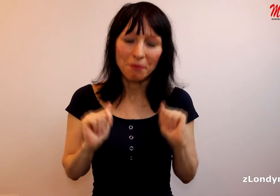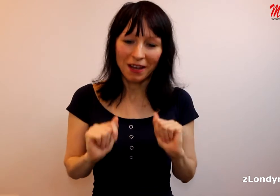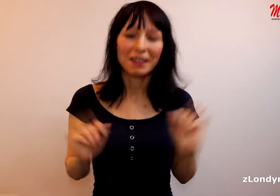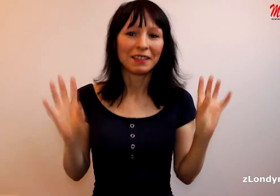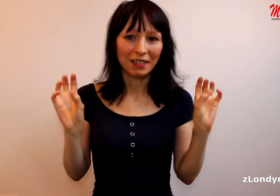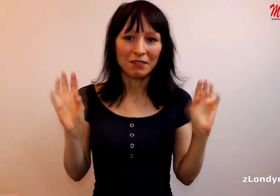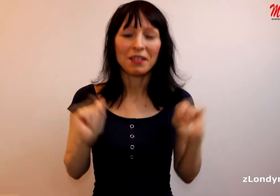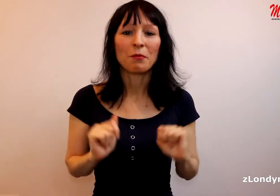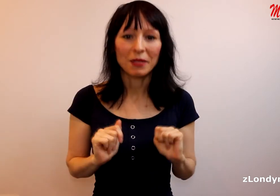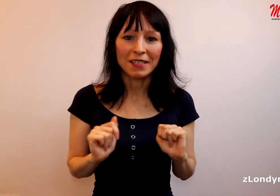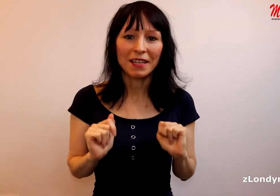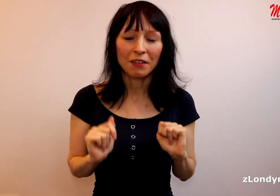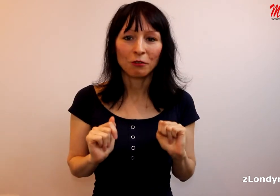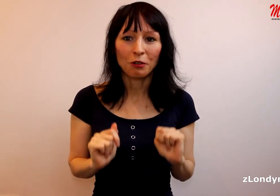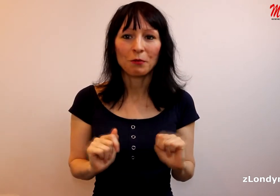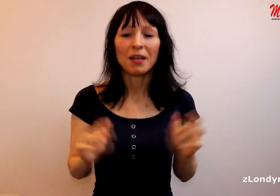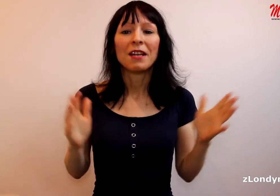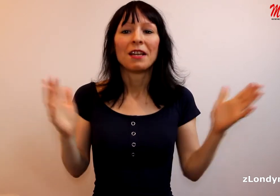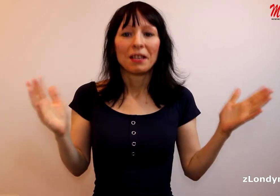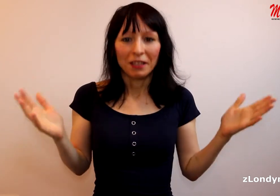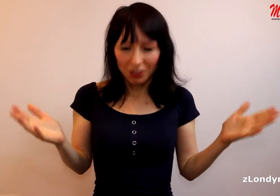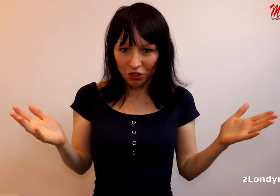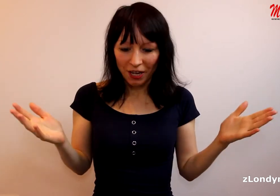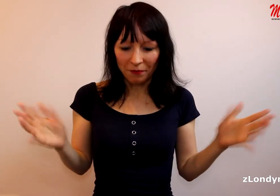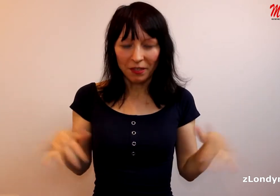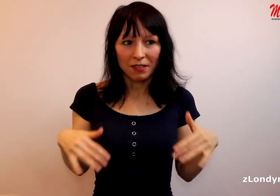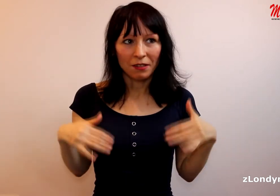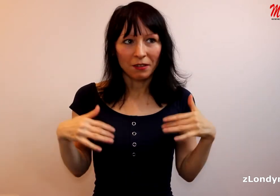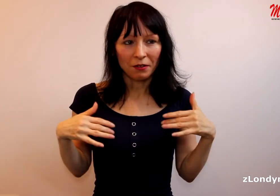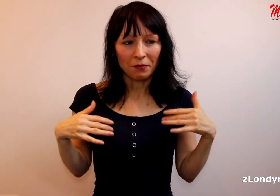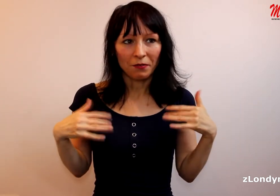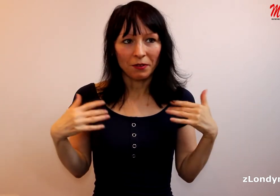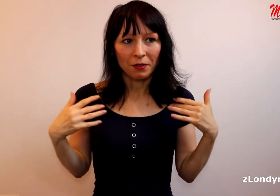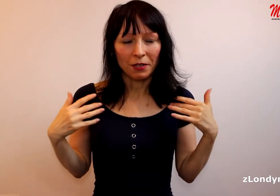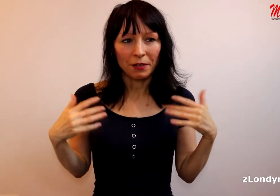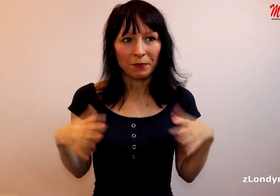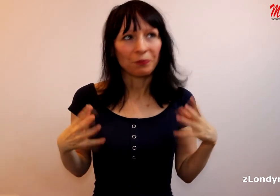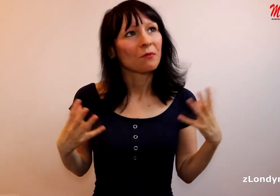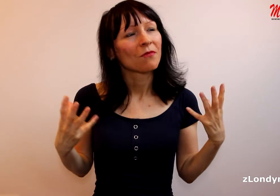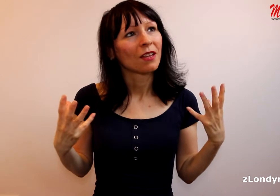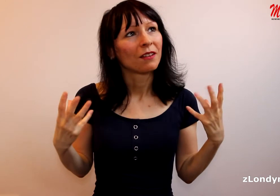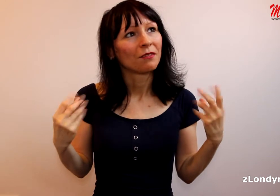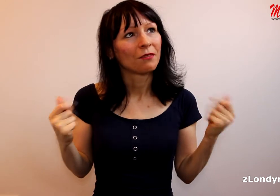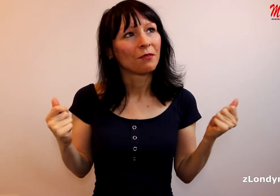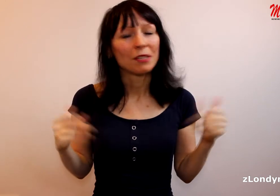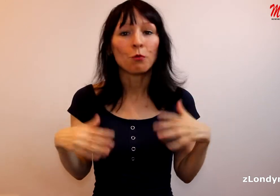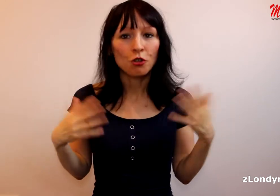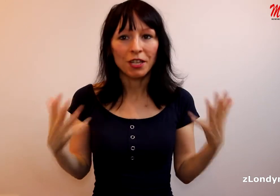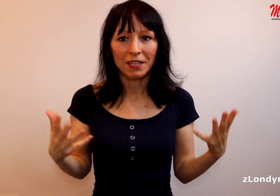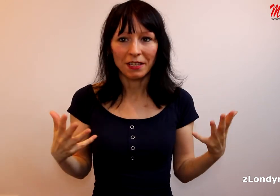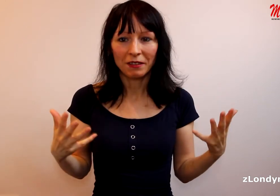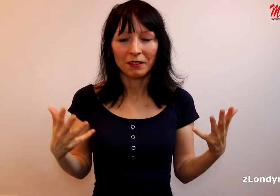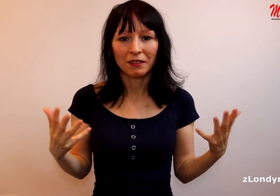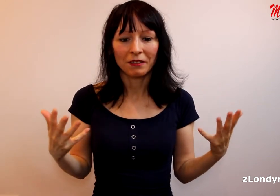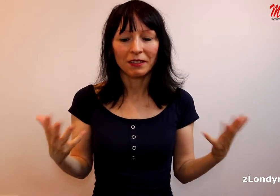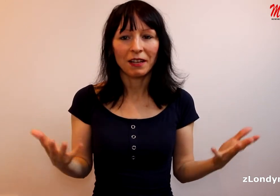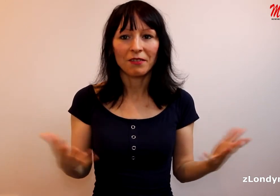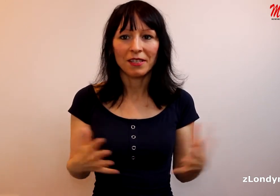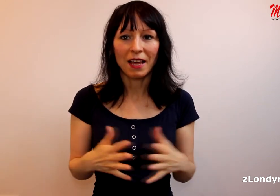má takzvaně prsty i v tom, že ve spuštění televize